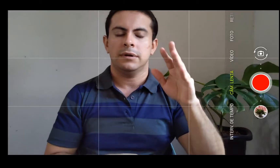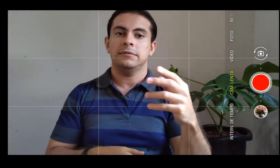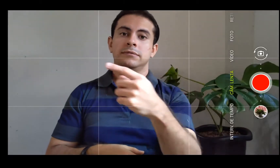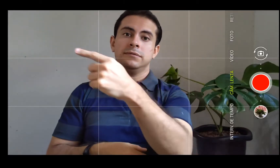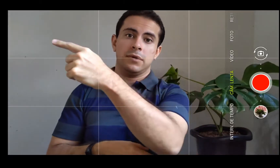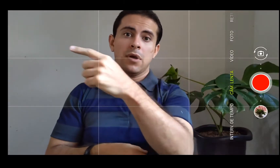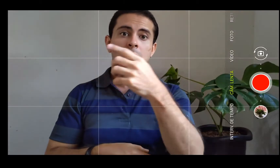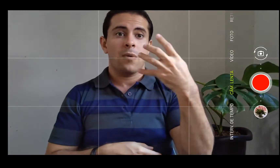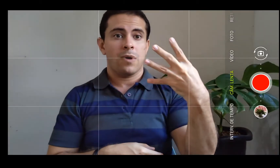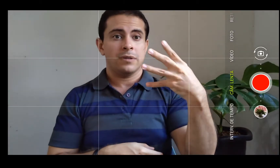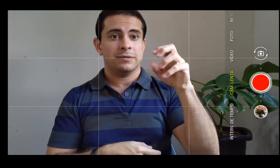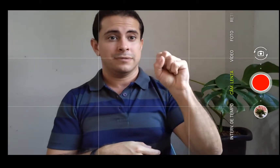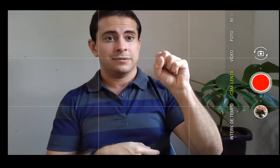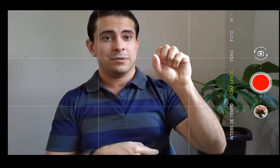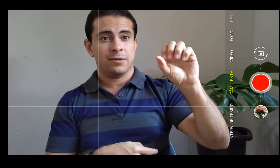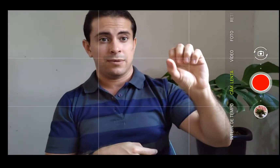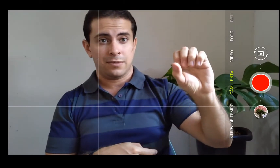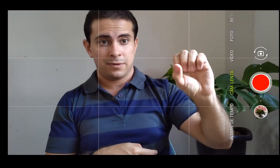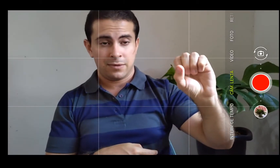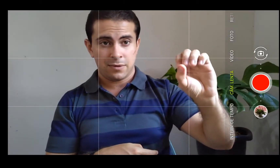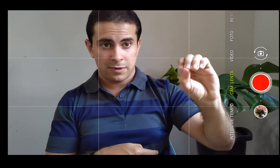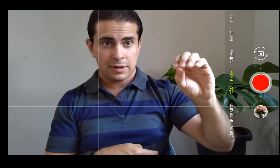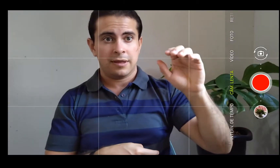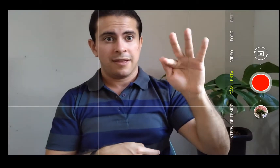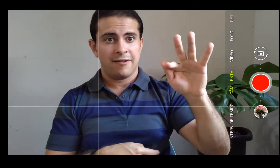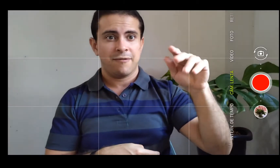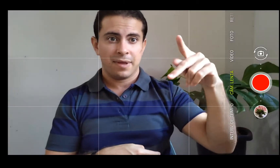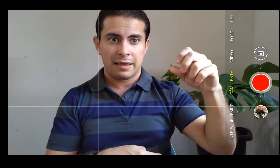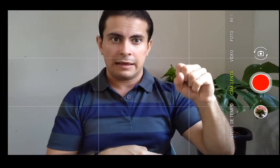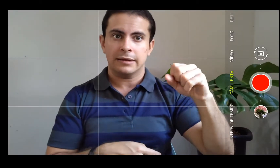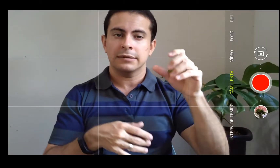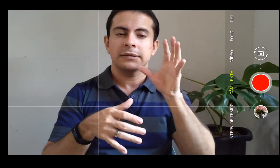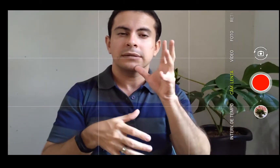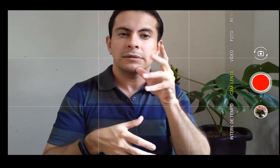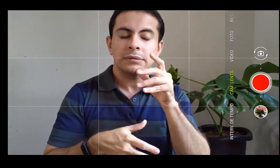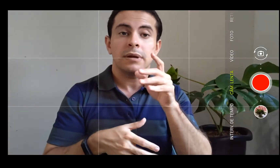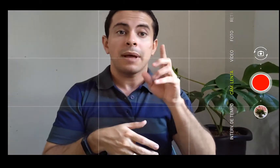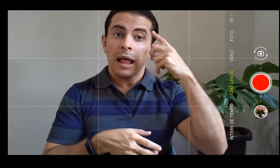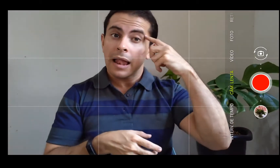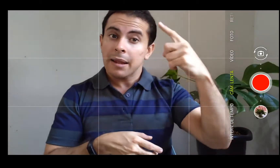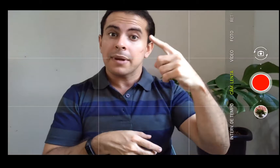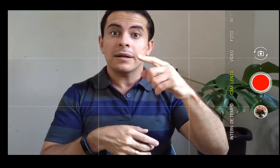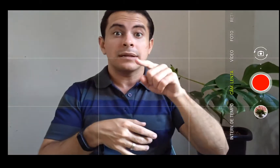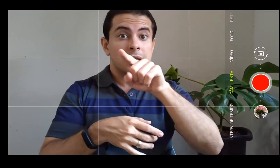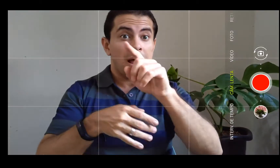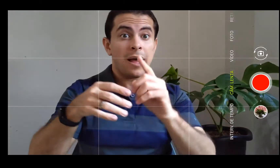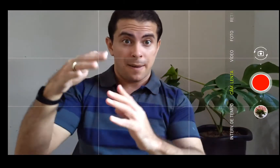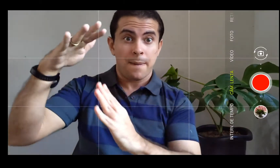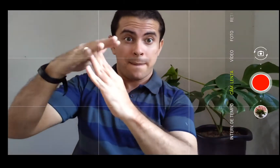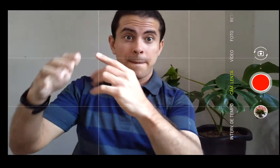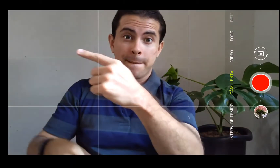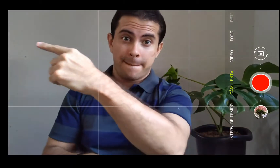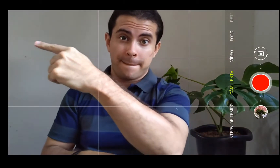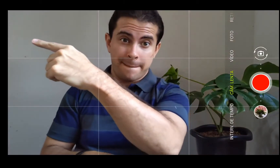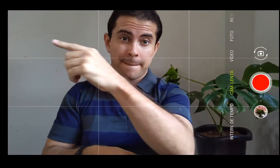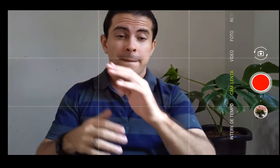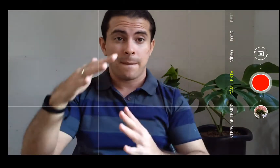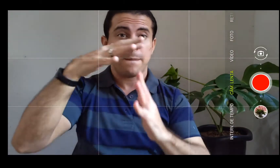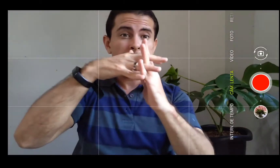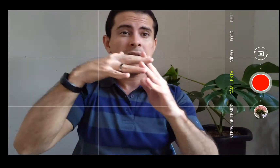480fps. Só lembrando que quanto mais escuro, quanto maior os fps, vai ficando mais escuro.